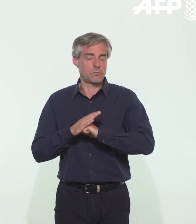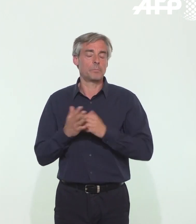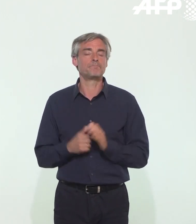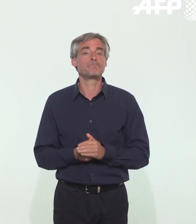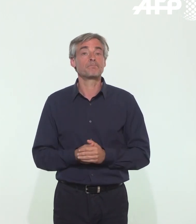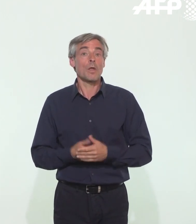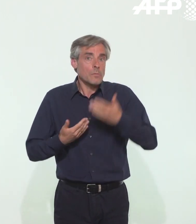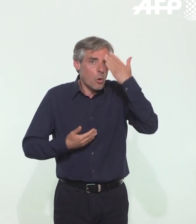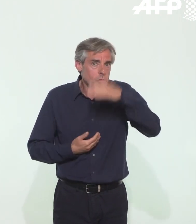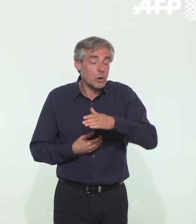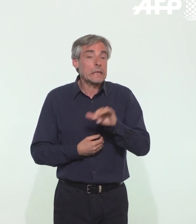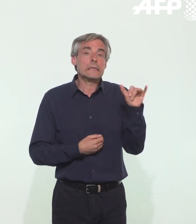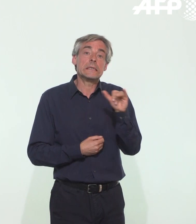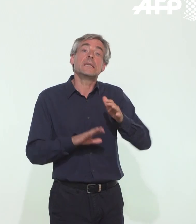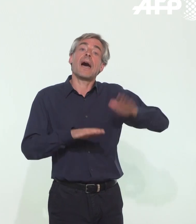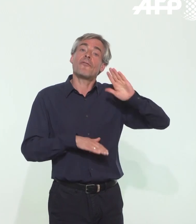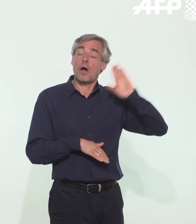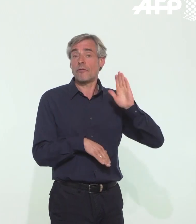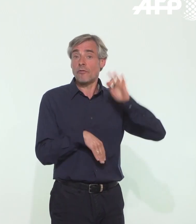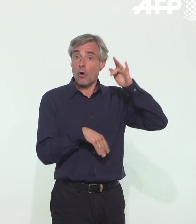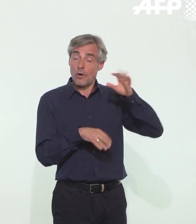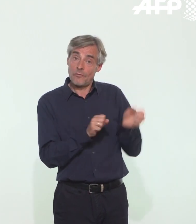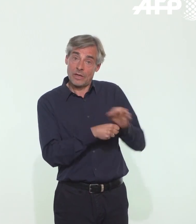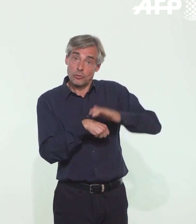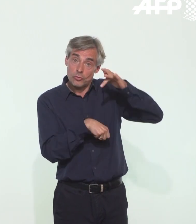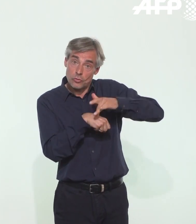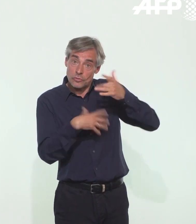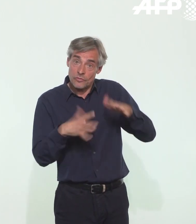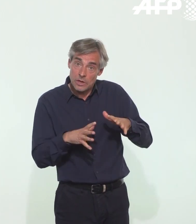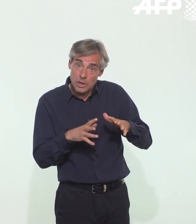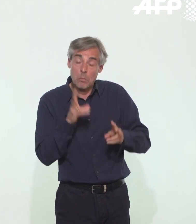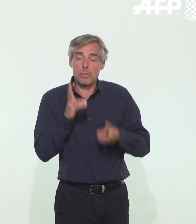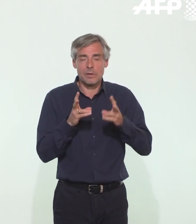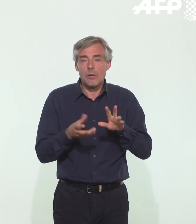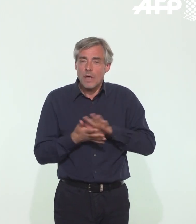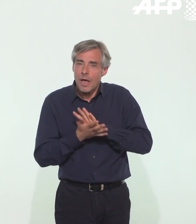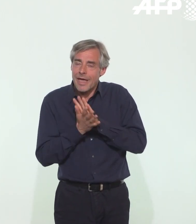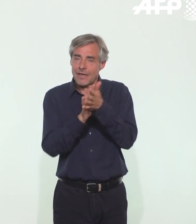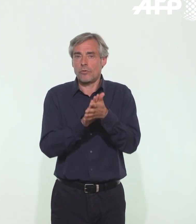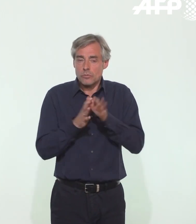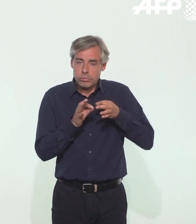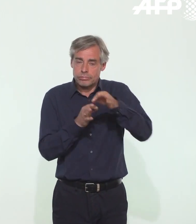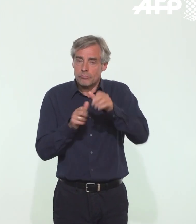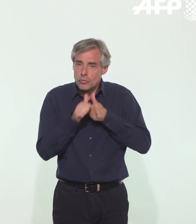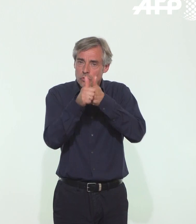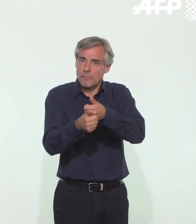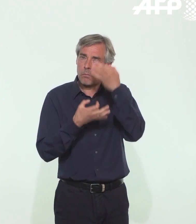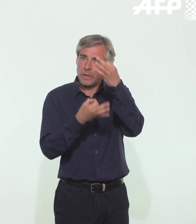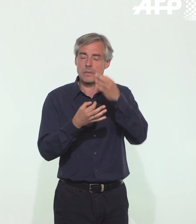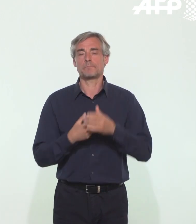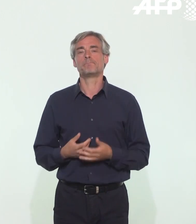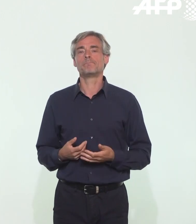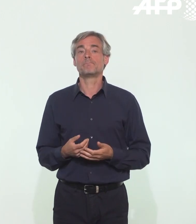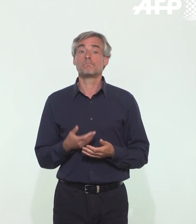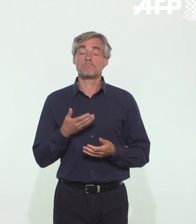qui a été en contact par le passé avec le virus et mieux suivre l'évolution de l'épidémie. Les